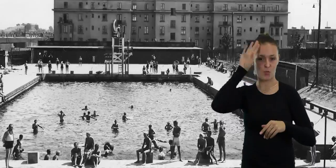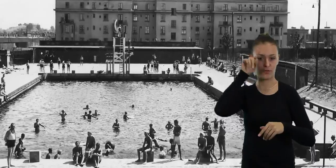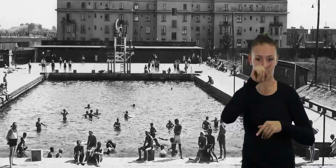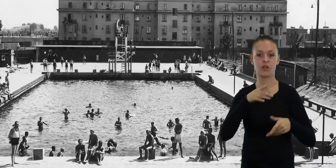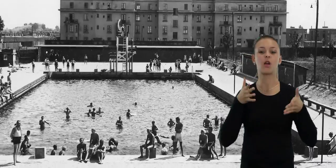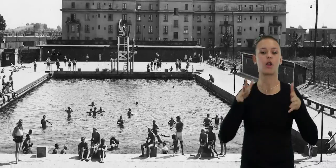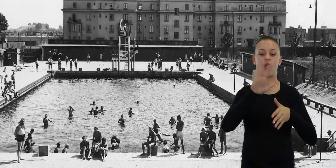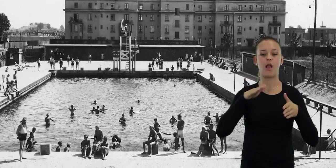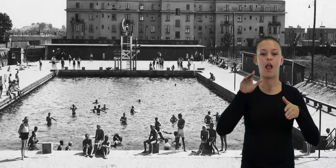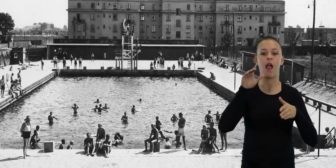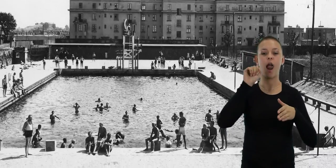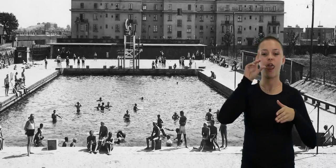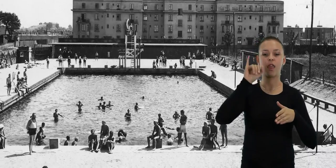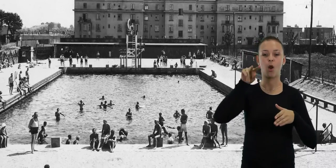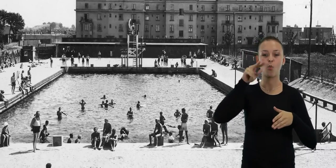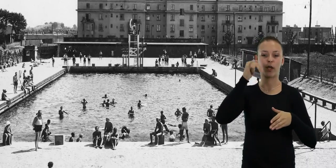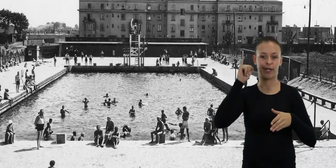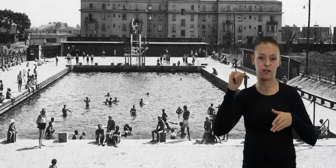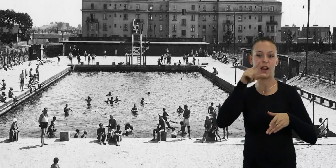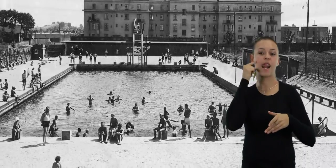1931 roku.